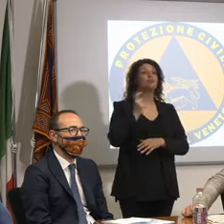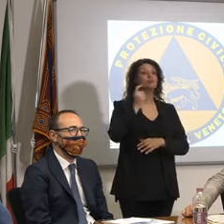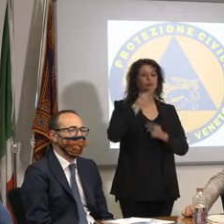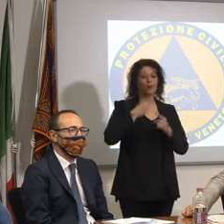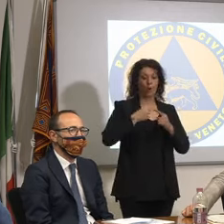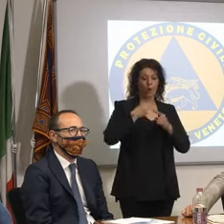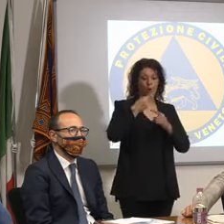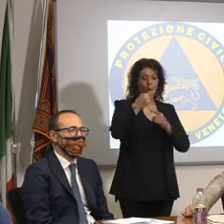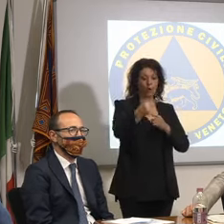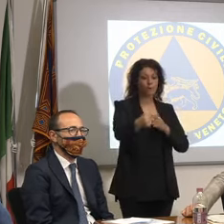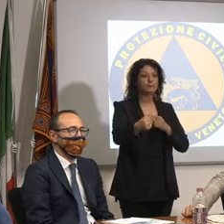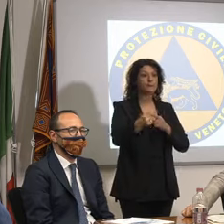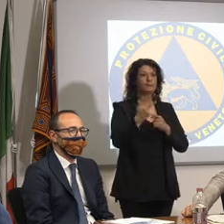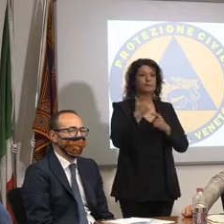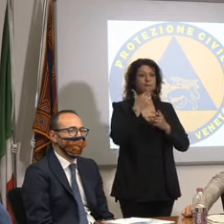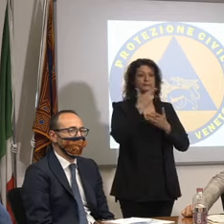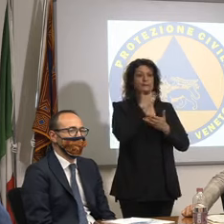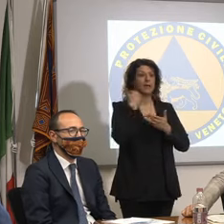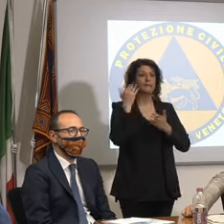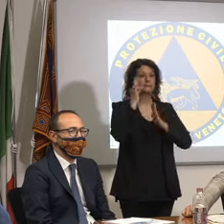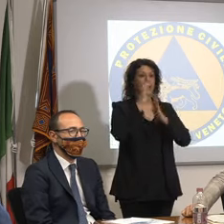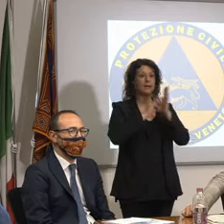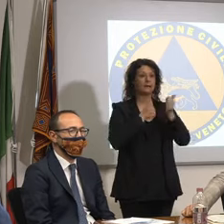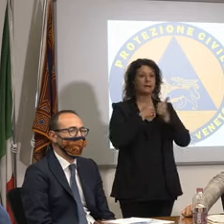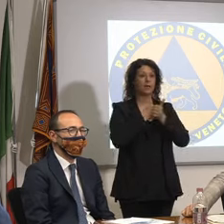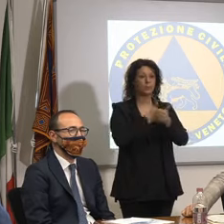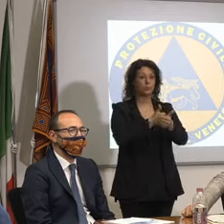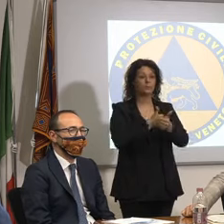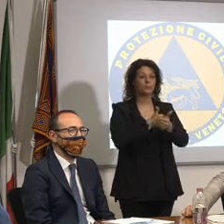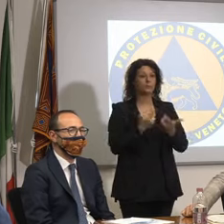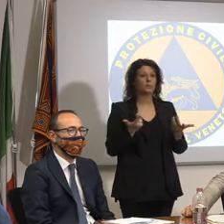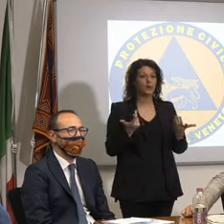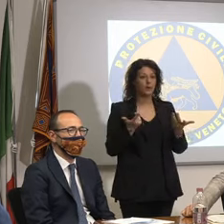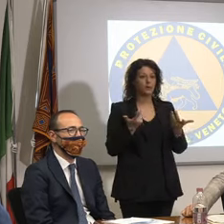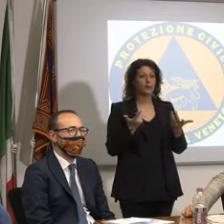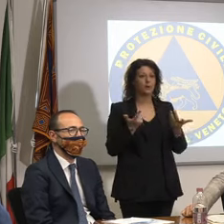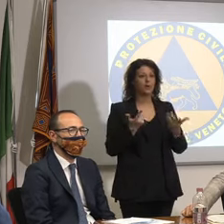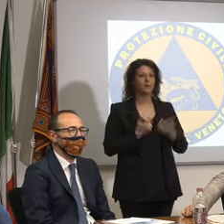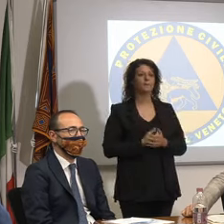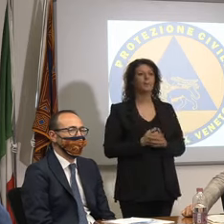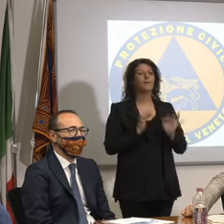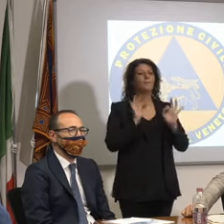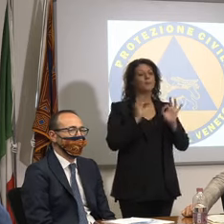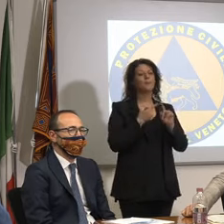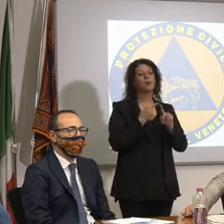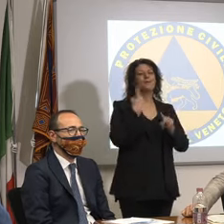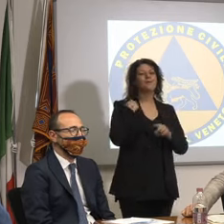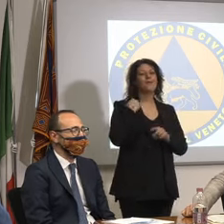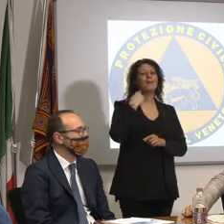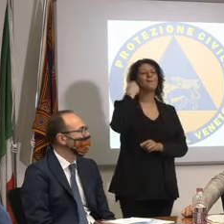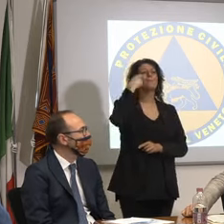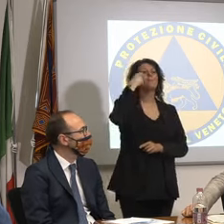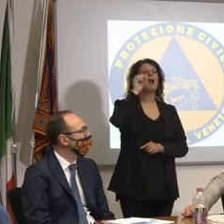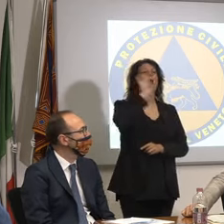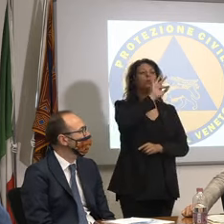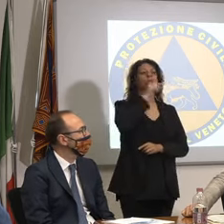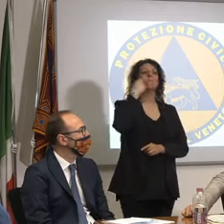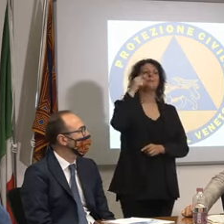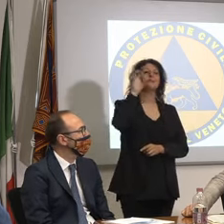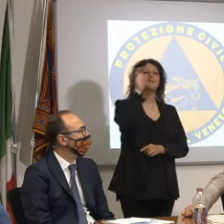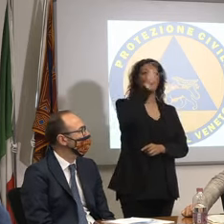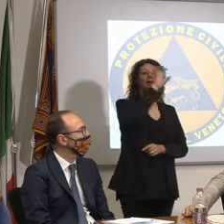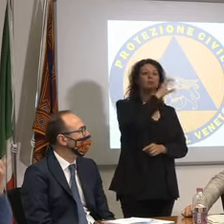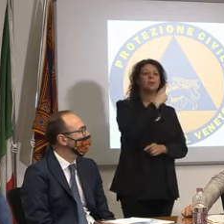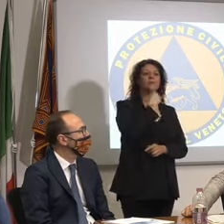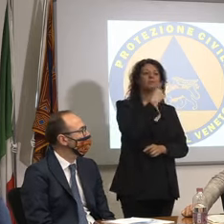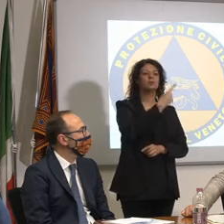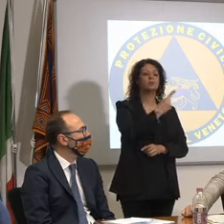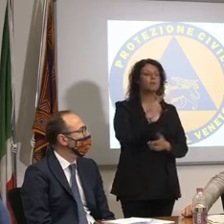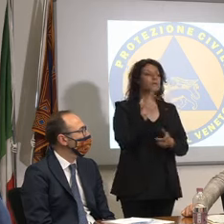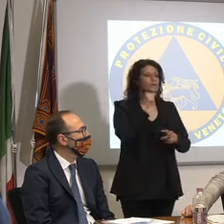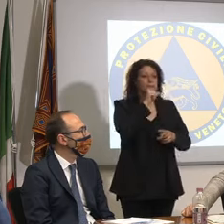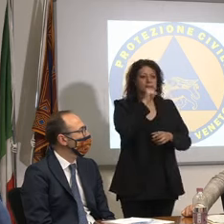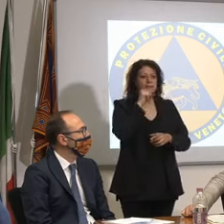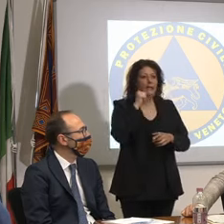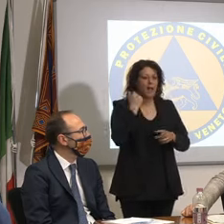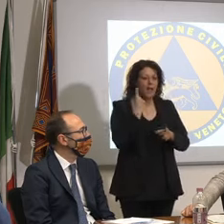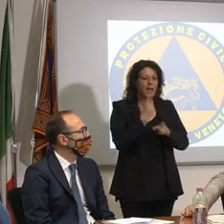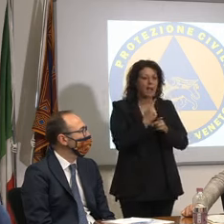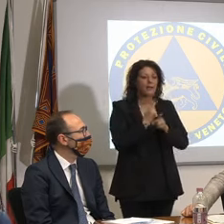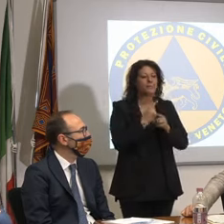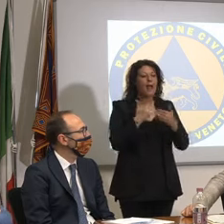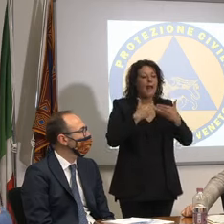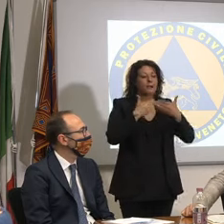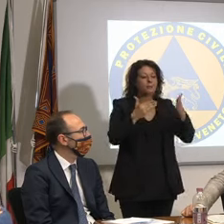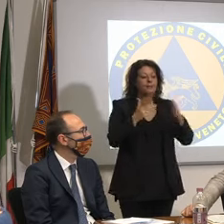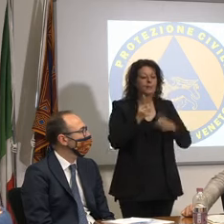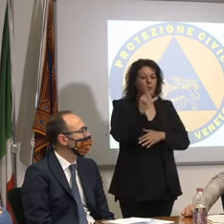pensate ieri io avevo dei colleghi che parlavano della necessità di aprire lo 03 da lunedì giustamente l'assessore ha detto in